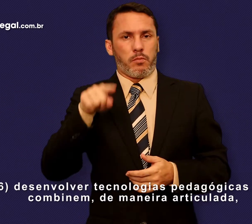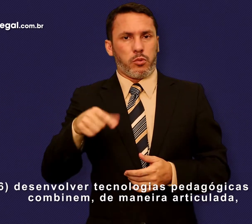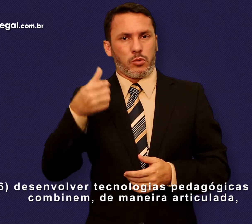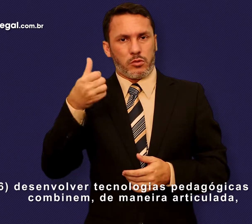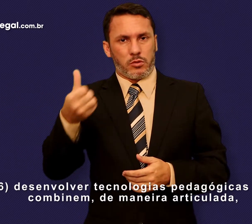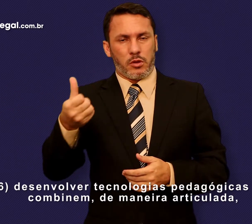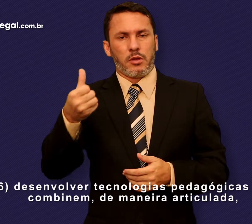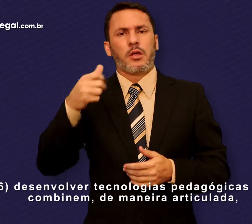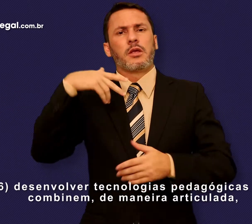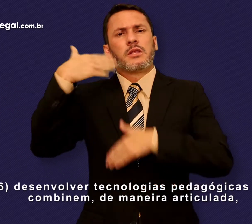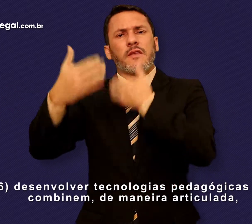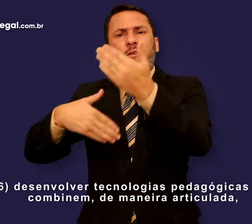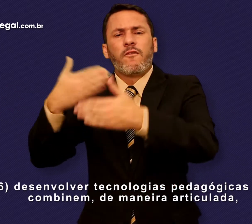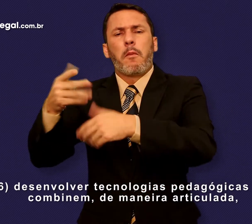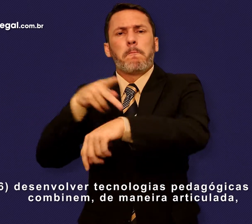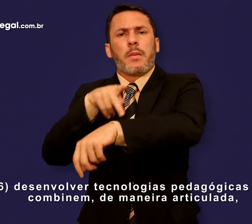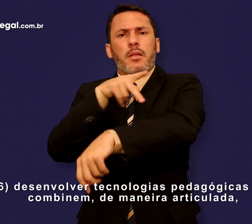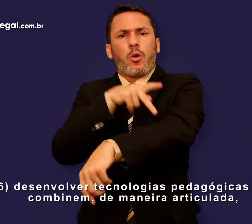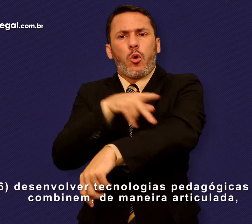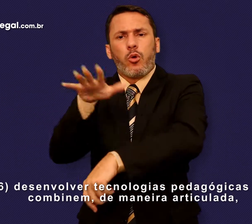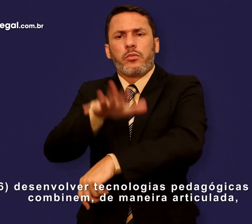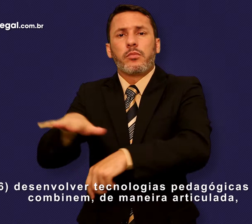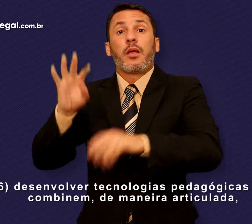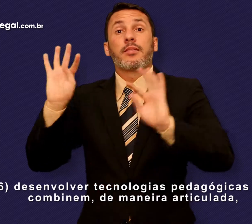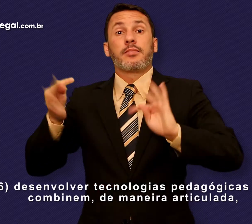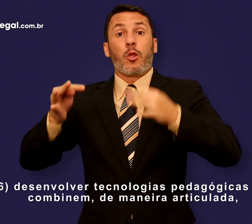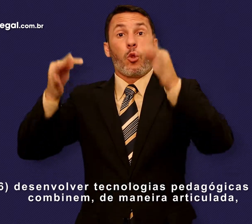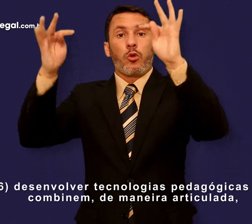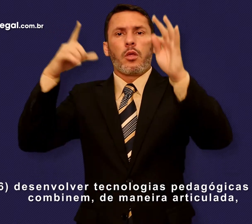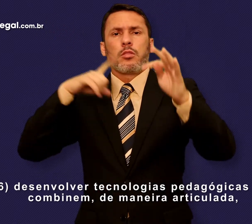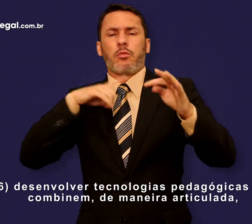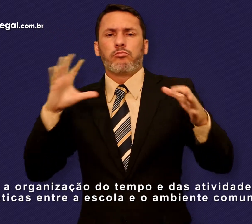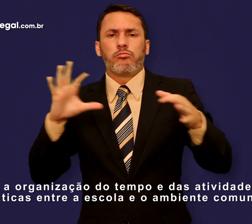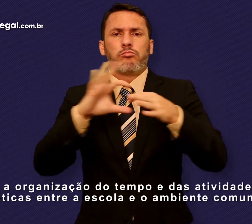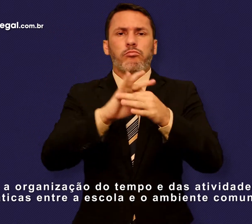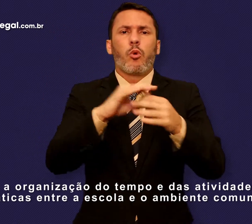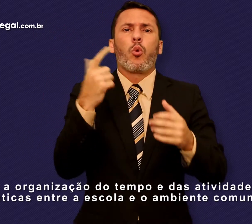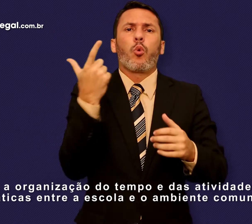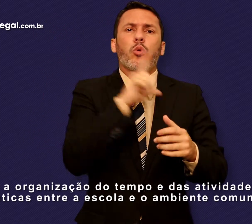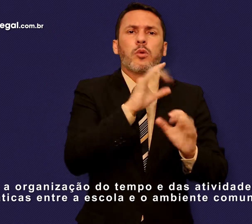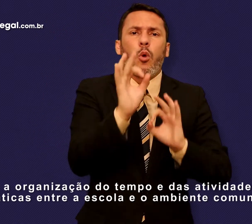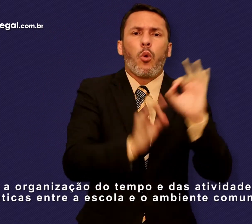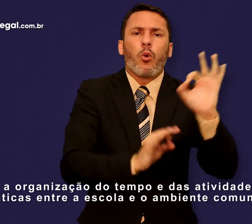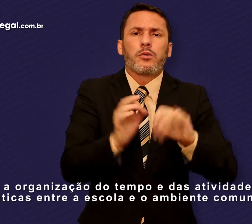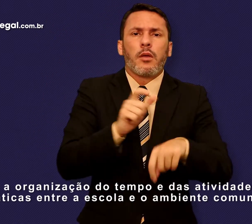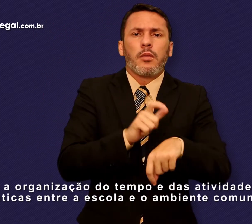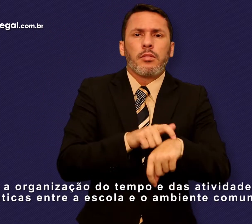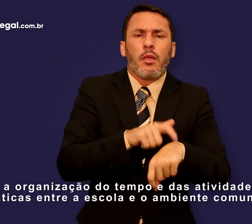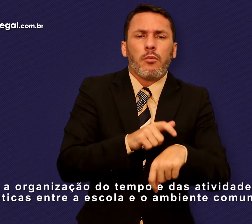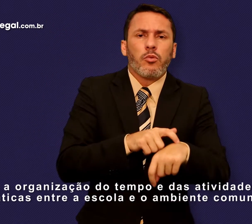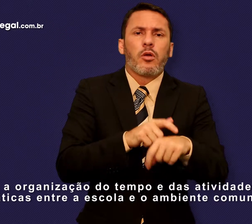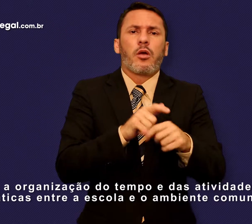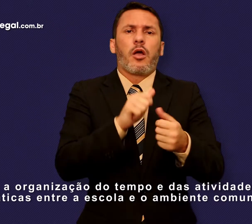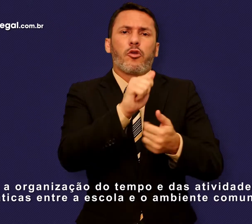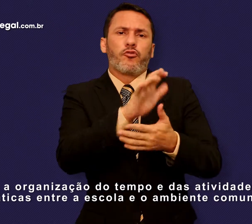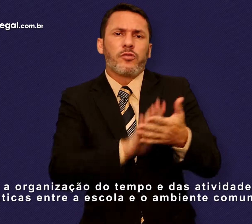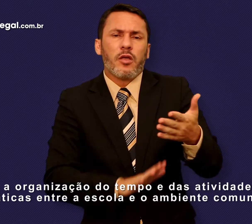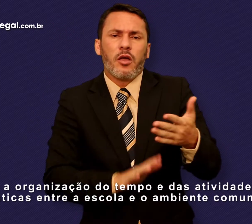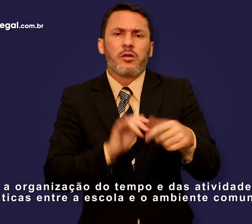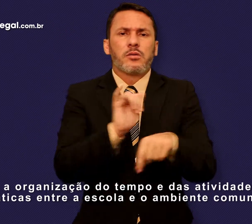tecnologias pedagógicas que combinem de maneira articulada a organização do tempo e das atividades didáticas entre